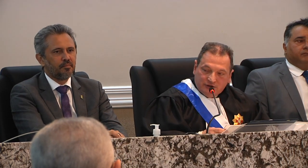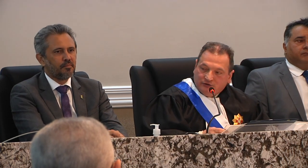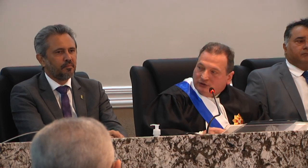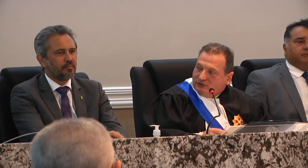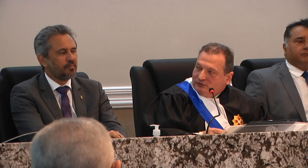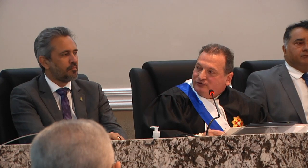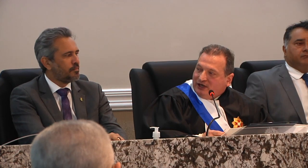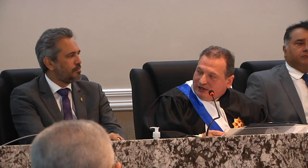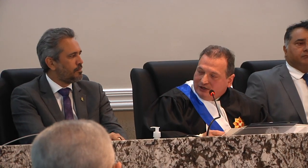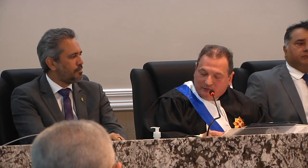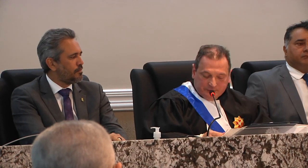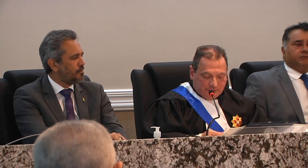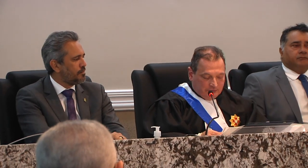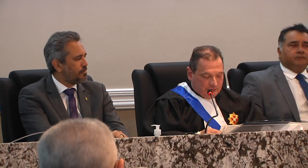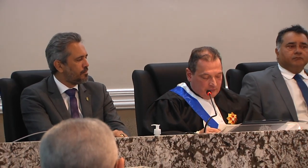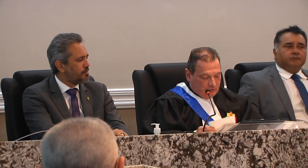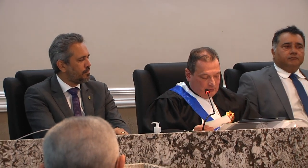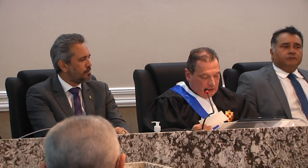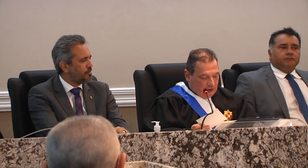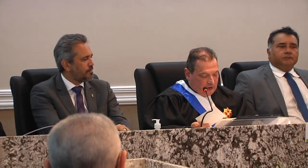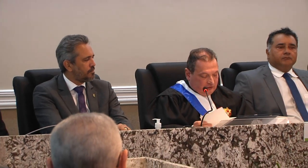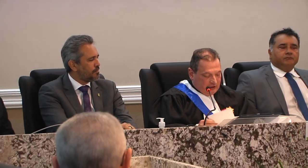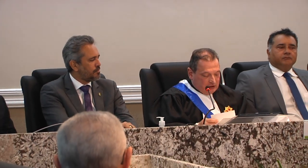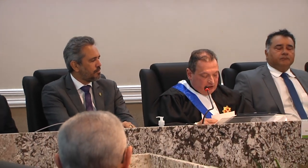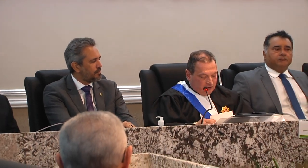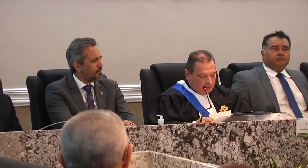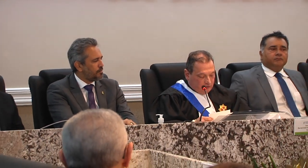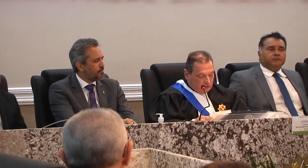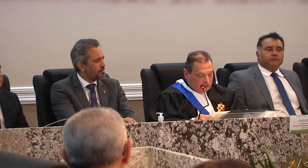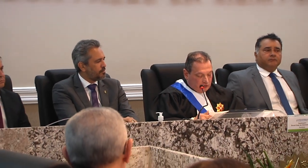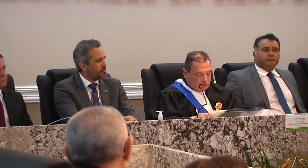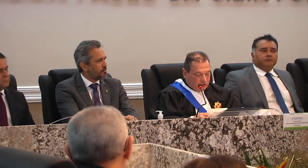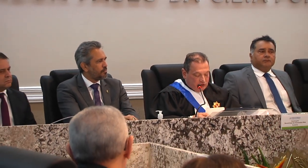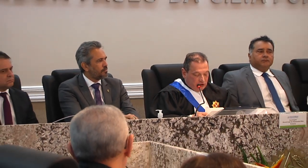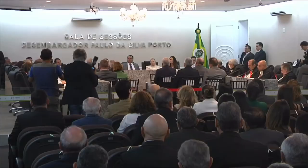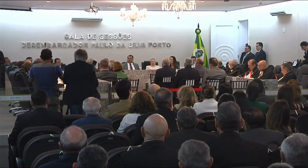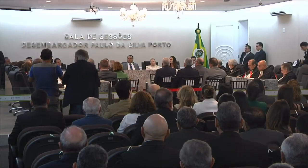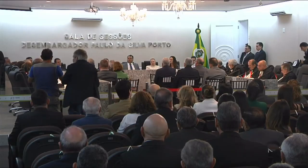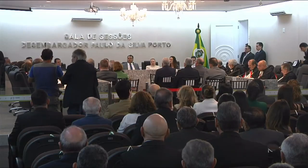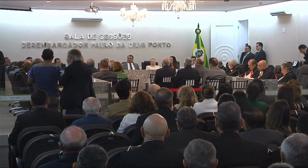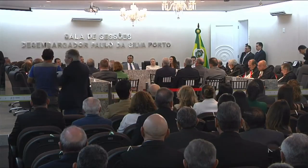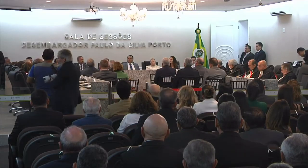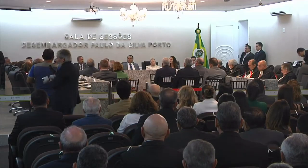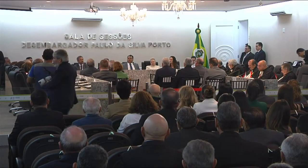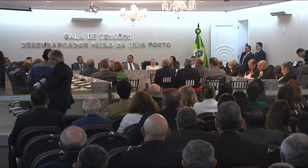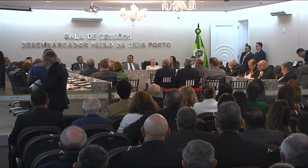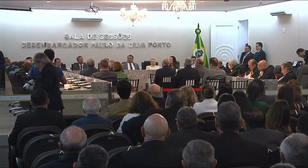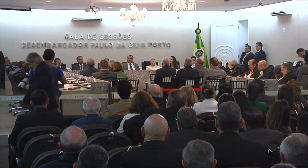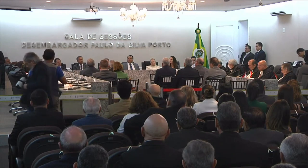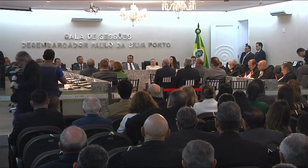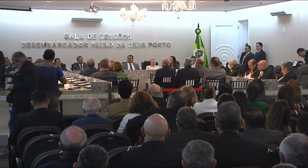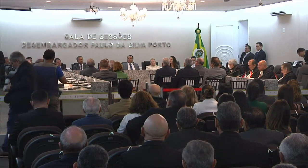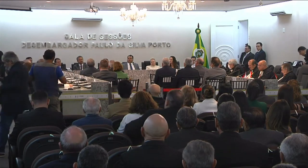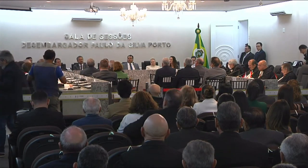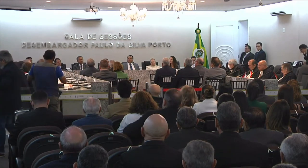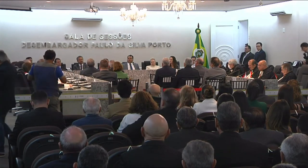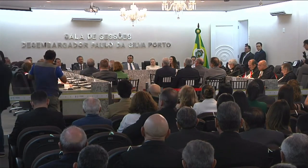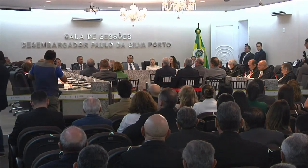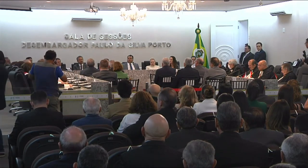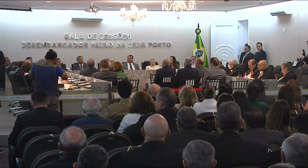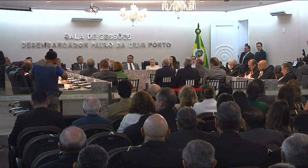Legislativa do Ceará excelentíssimo senhor doutor Nicodemos Fabrício Maia